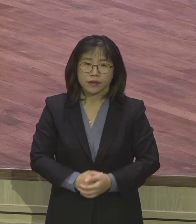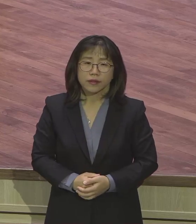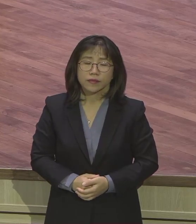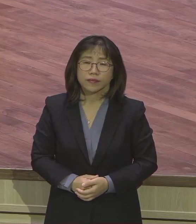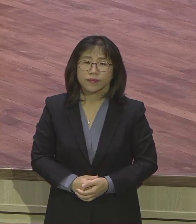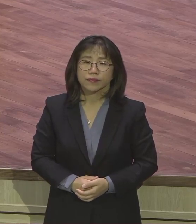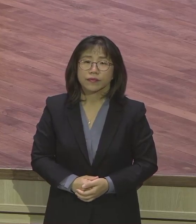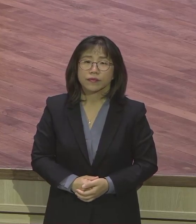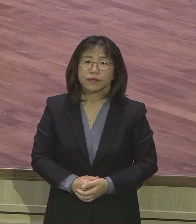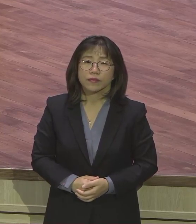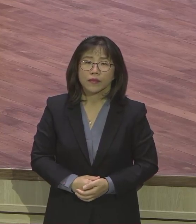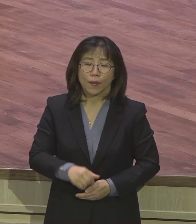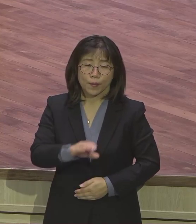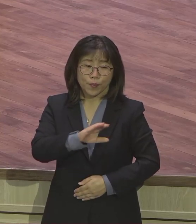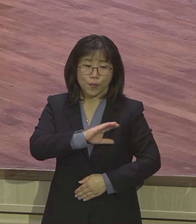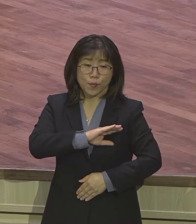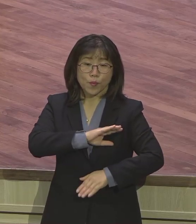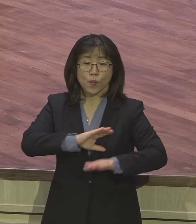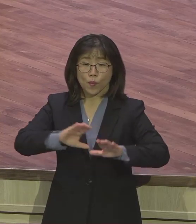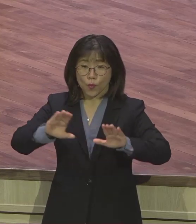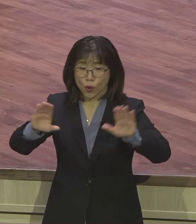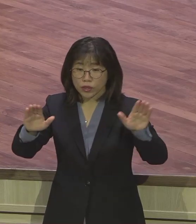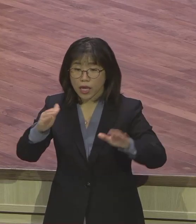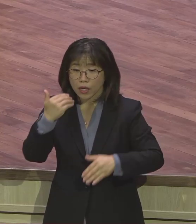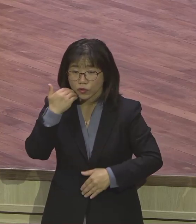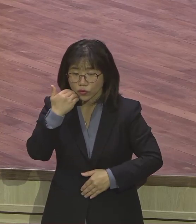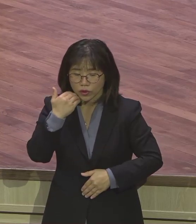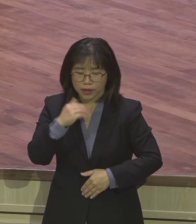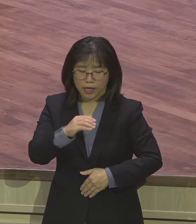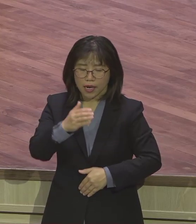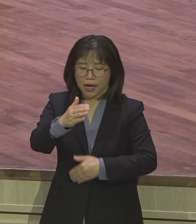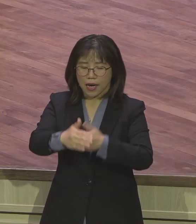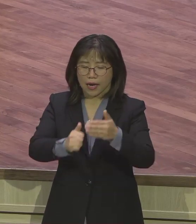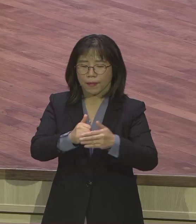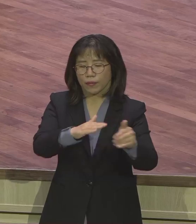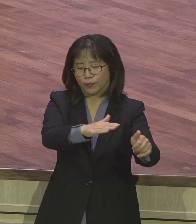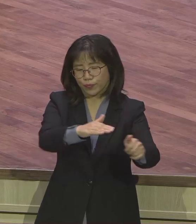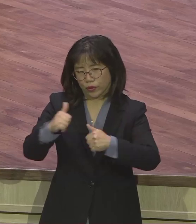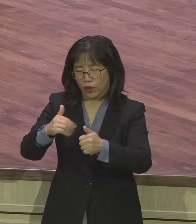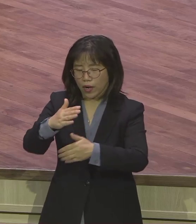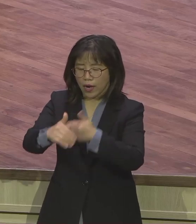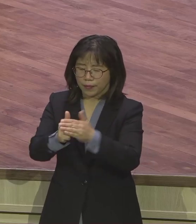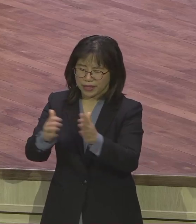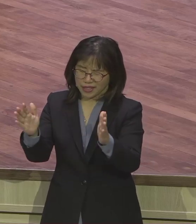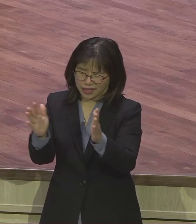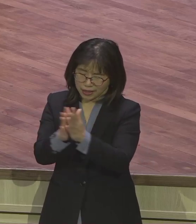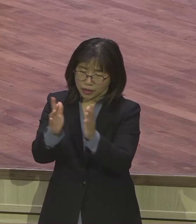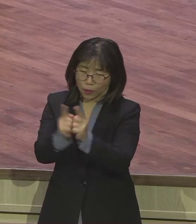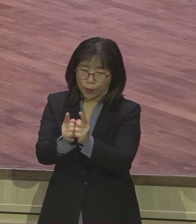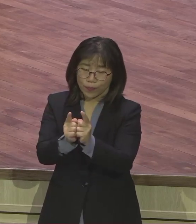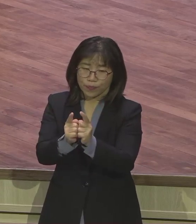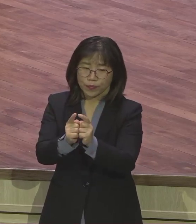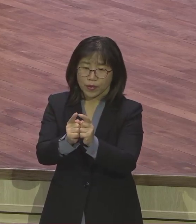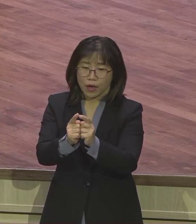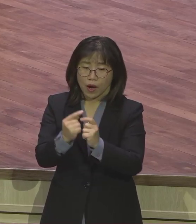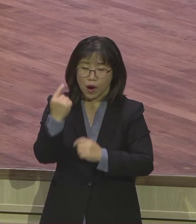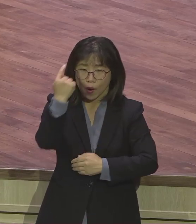모세는요. 하나님이 친히 부르셨어요. 직접 나타났어요. 떨기나무숲에 직접